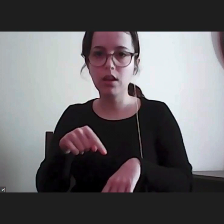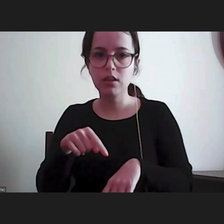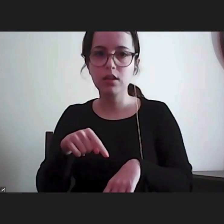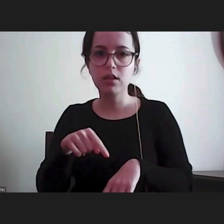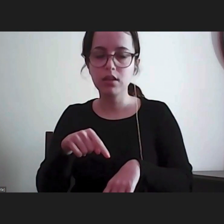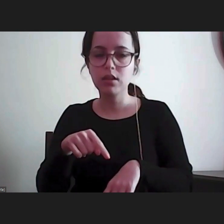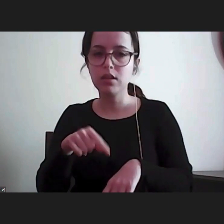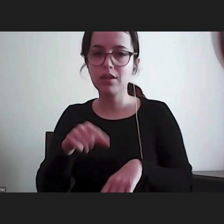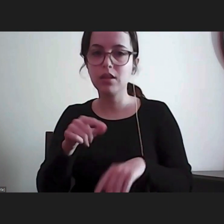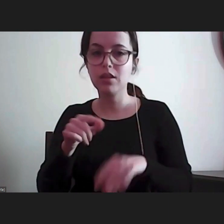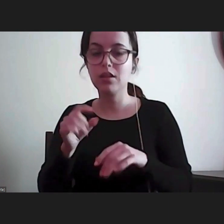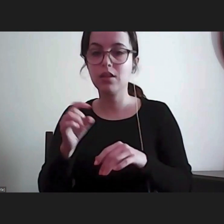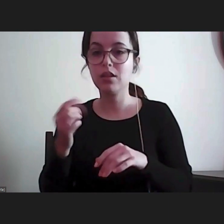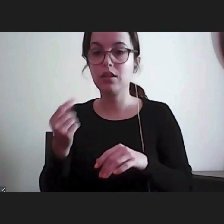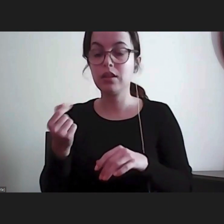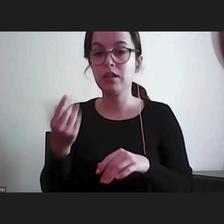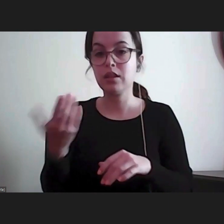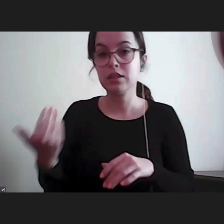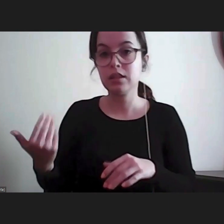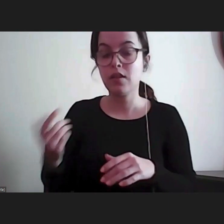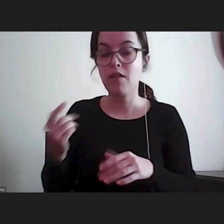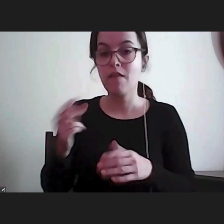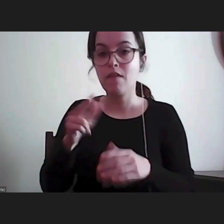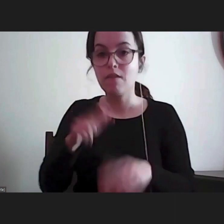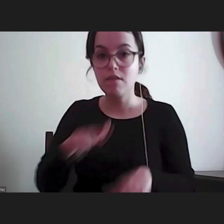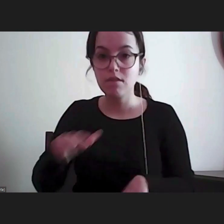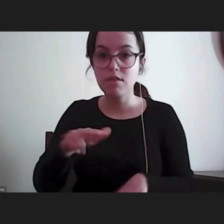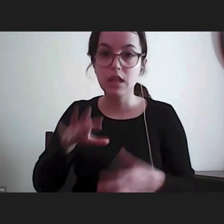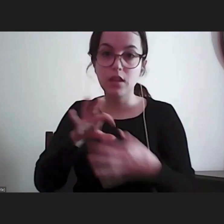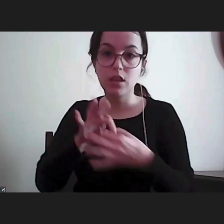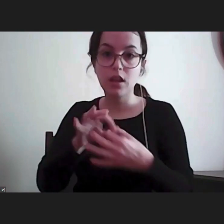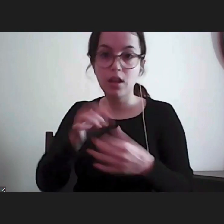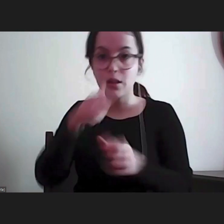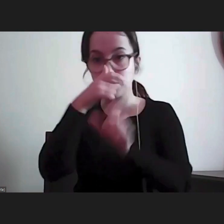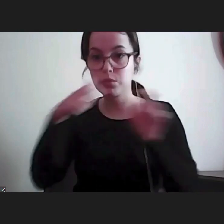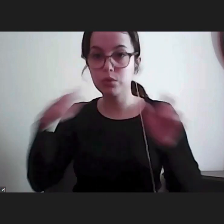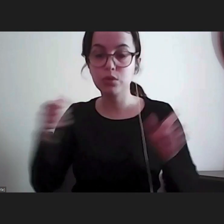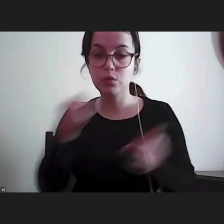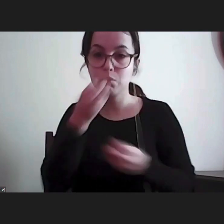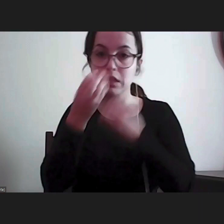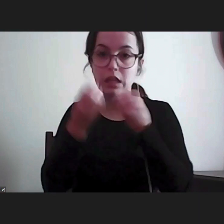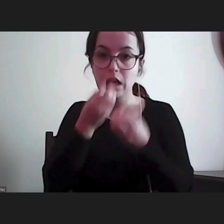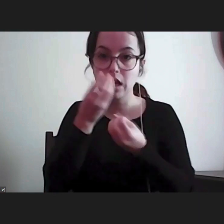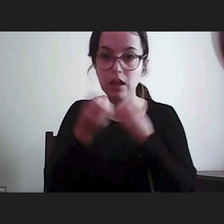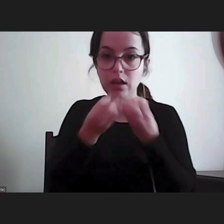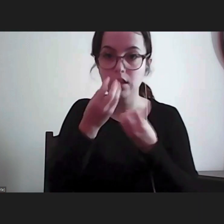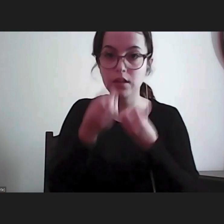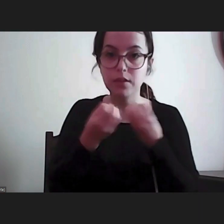tem recentemente um vídeo dirigido, sobretudo, aos cidadãos que explica em